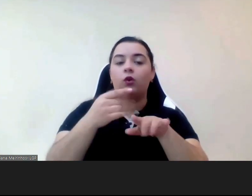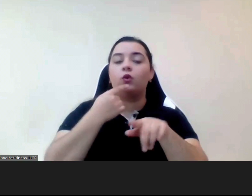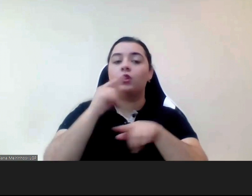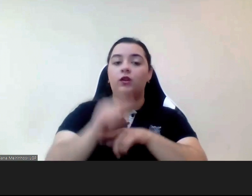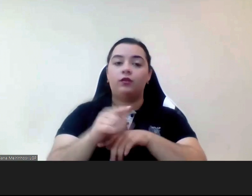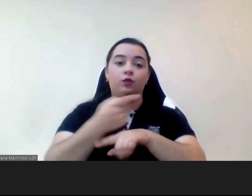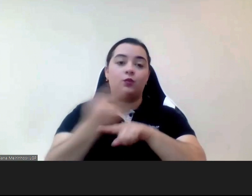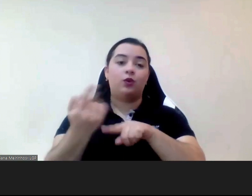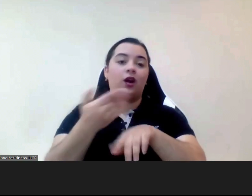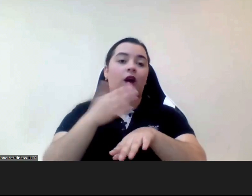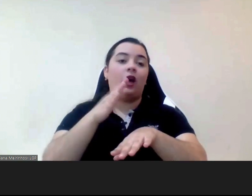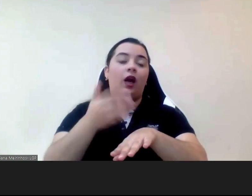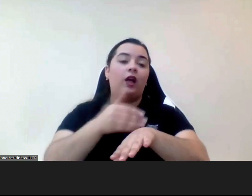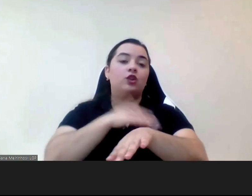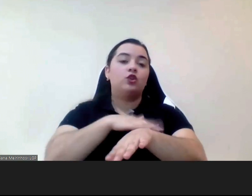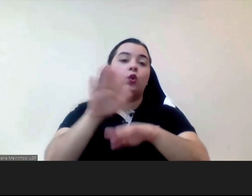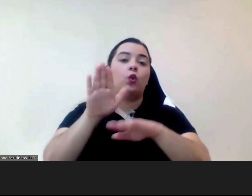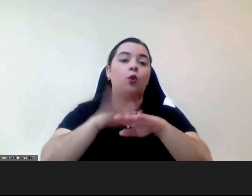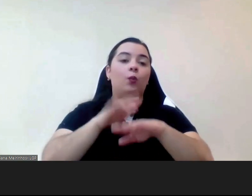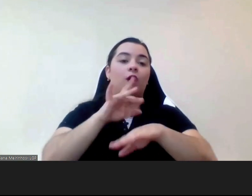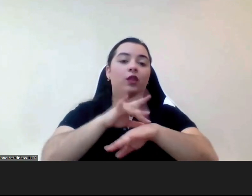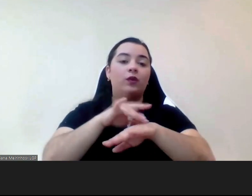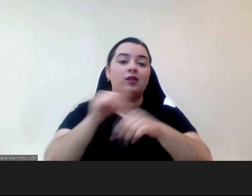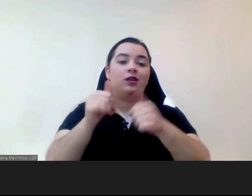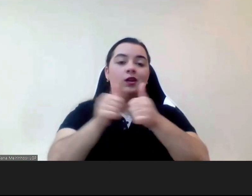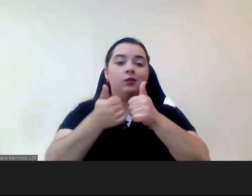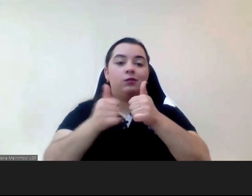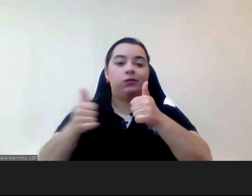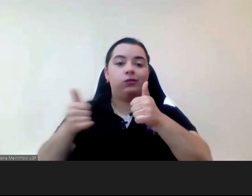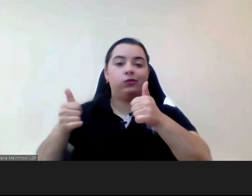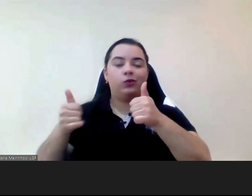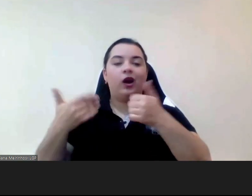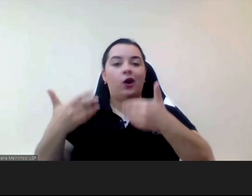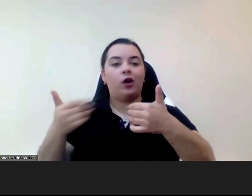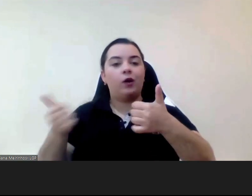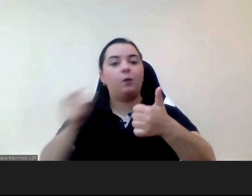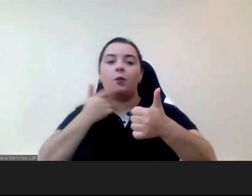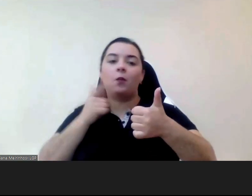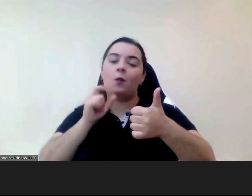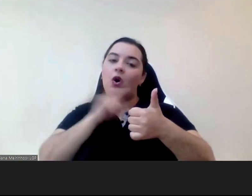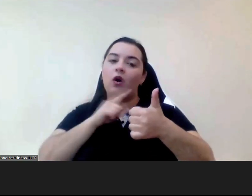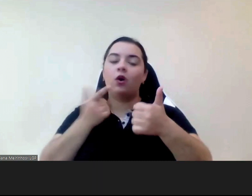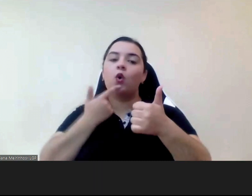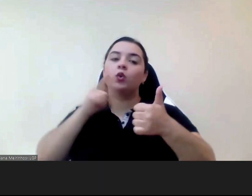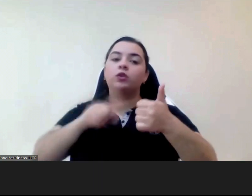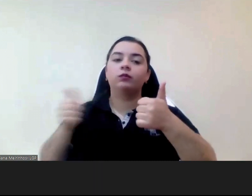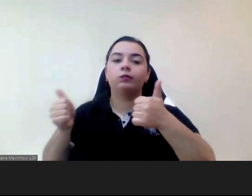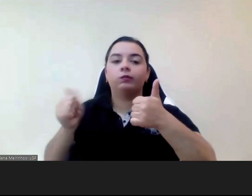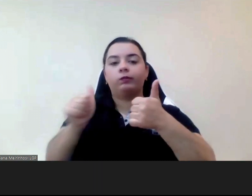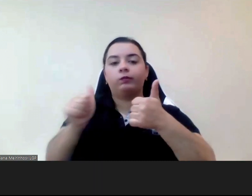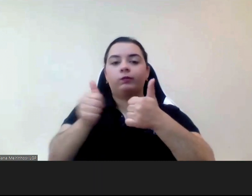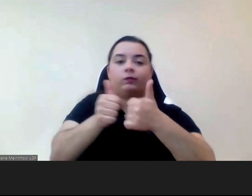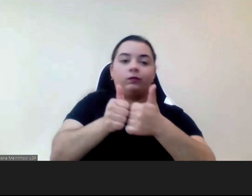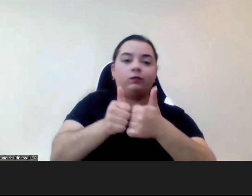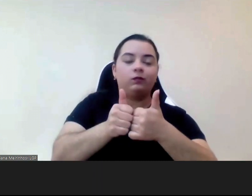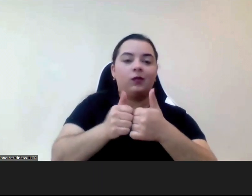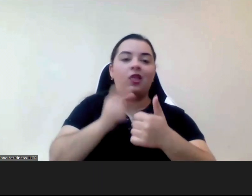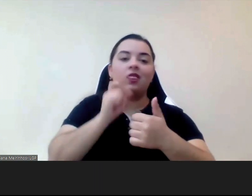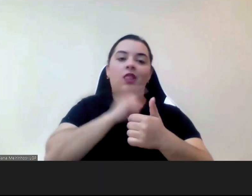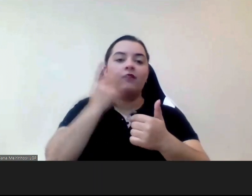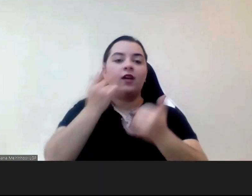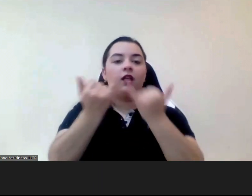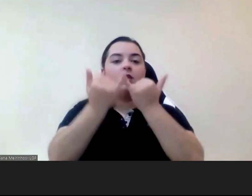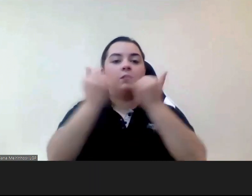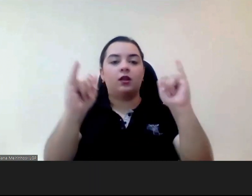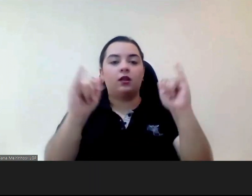até se autonomizam ficando até mesmo a viver de uma forma independente outras pessoas querem retomar os seus